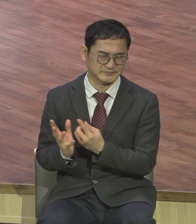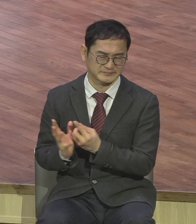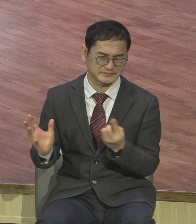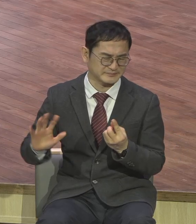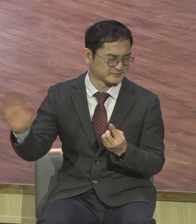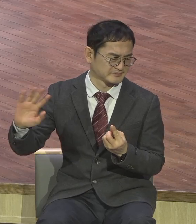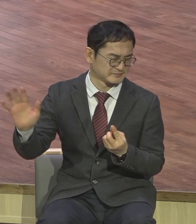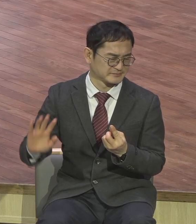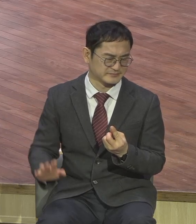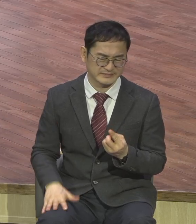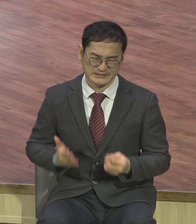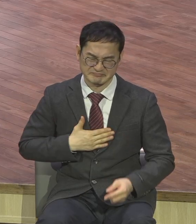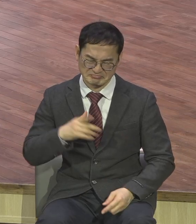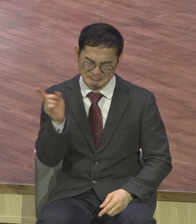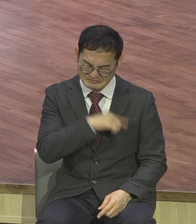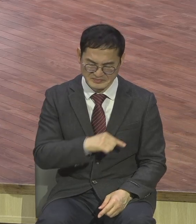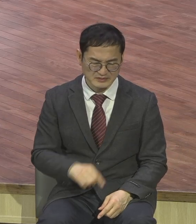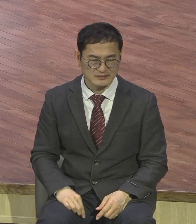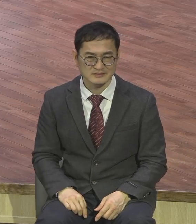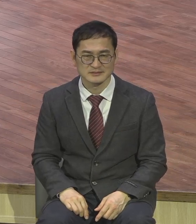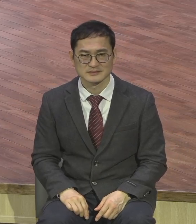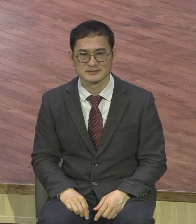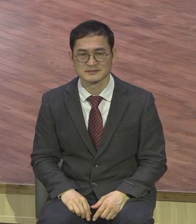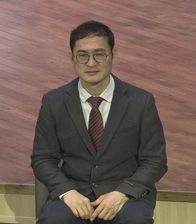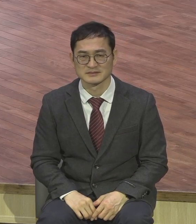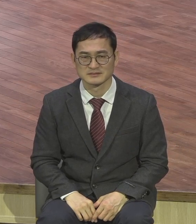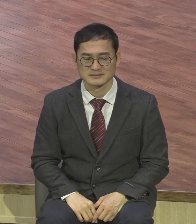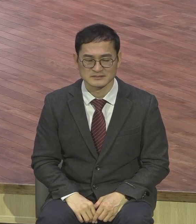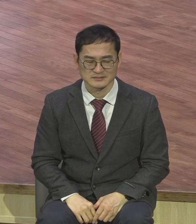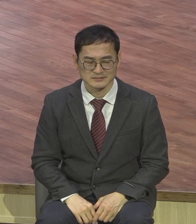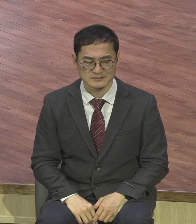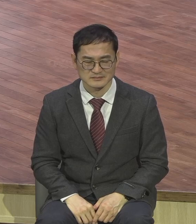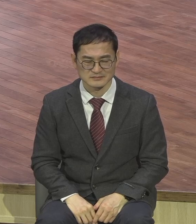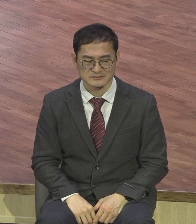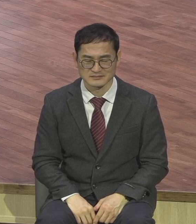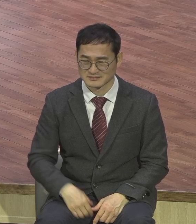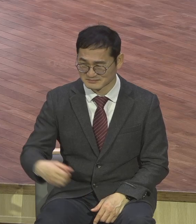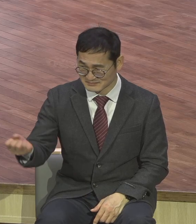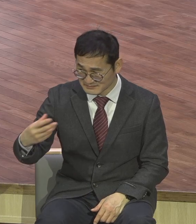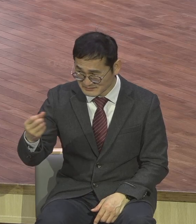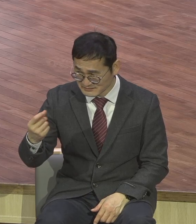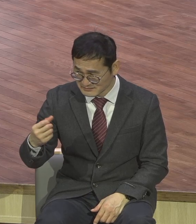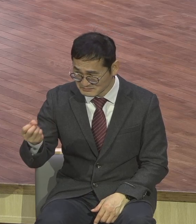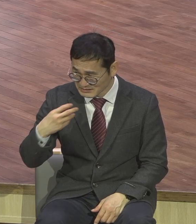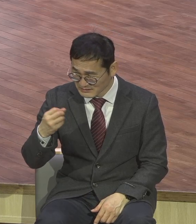아니 나 기분 나빠 자돈심 상해 내가 뭔데 내가 네 말도 근데 설득은 내가 움직여 못 움직여 나는